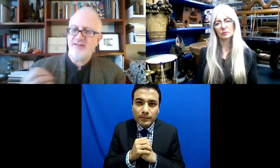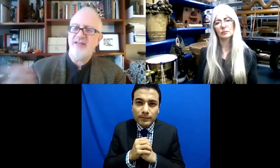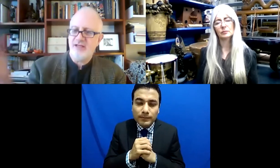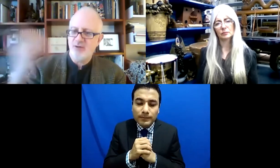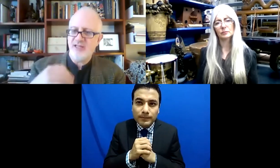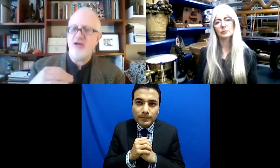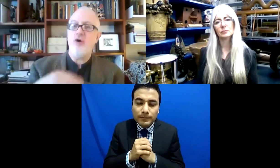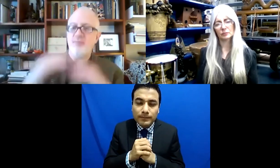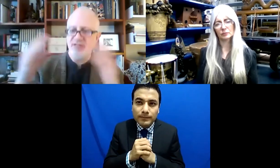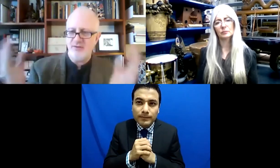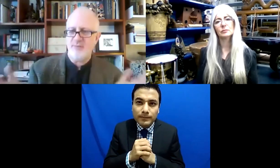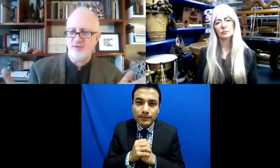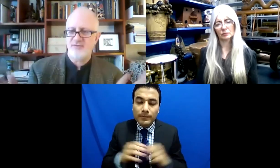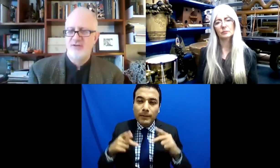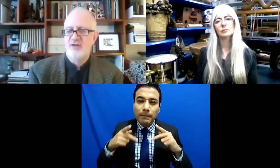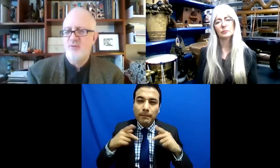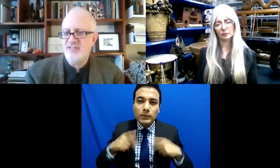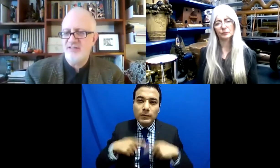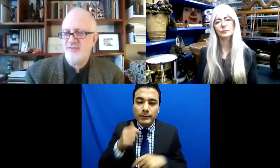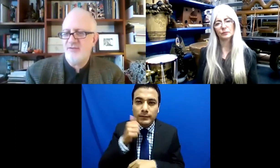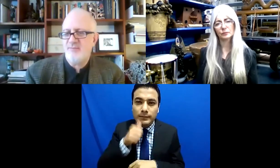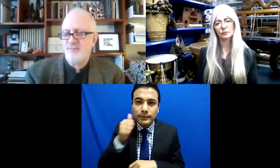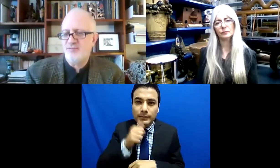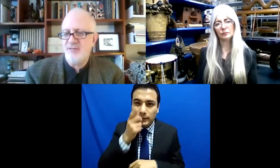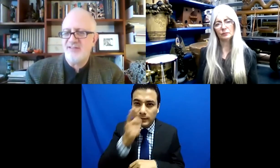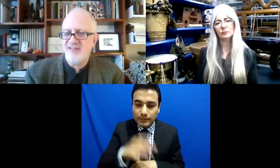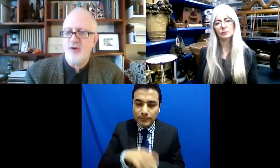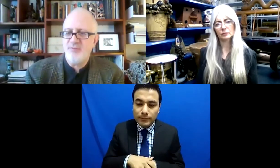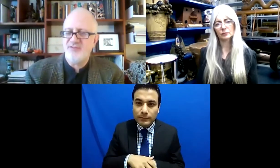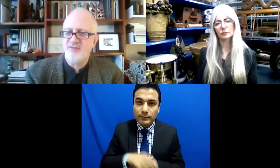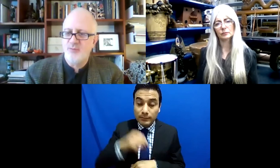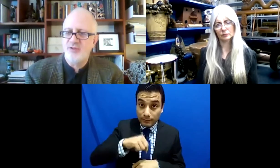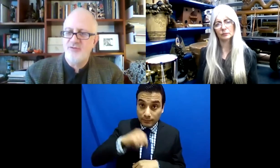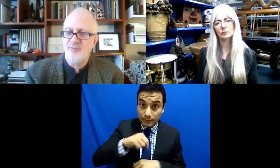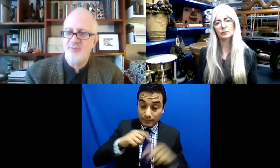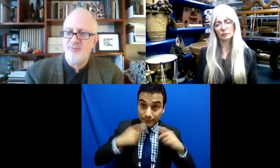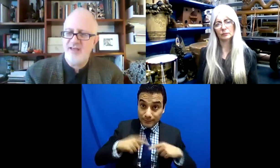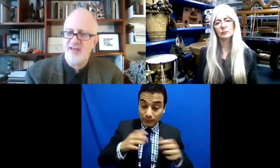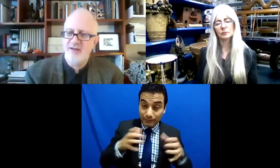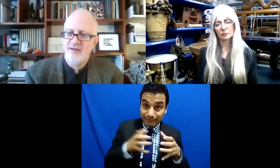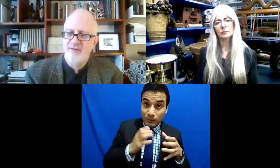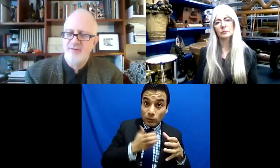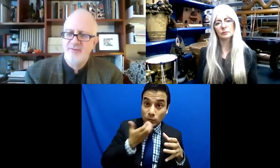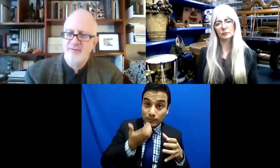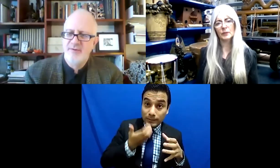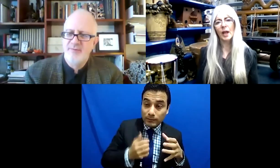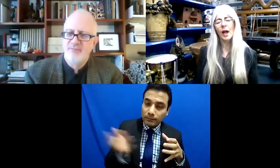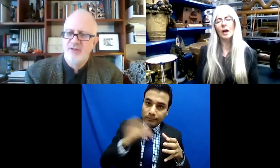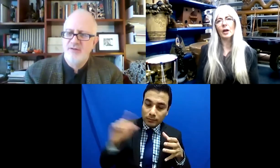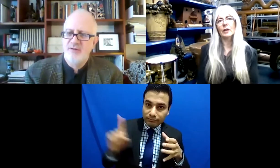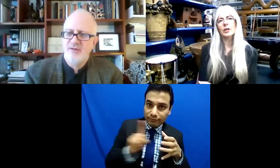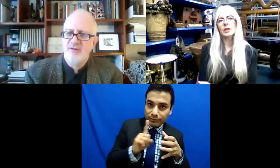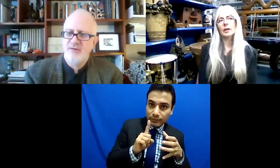Que tiene que ver tal vez con incluir hacia dentro de la caja que hacia fuera de la